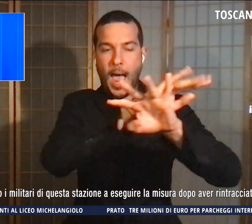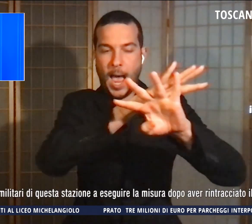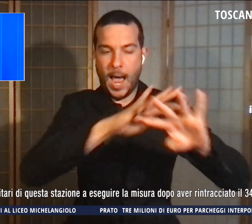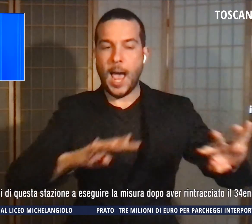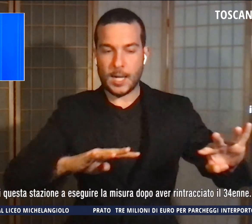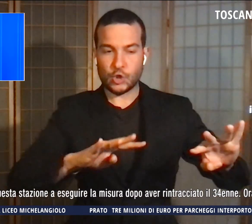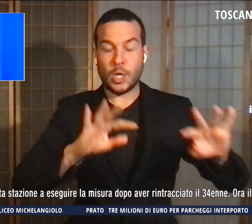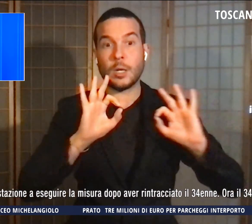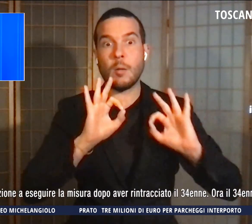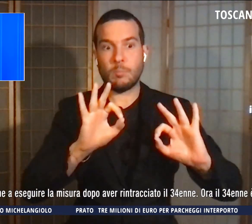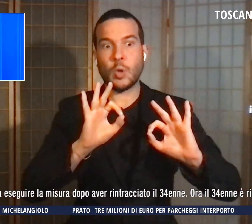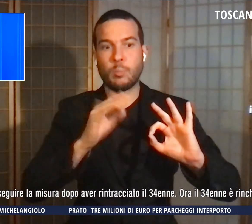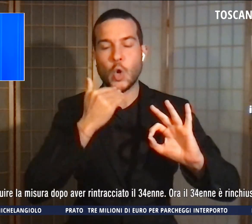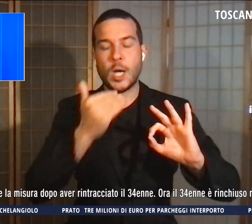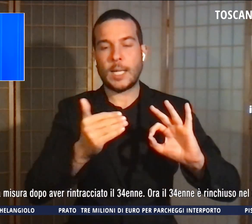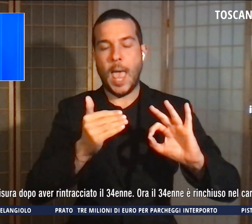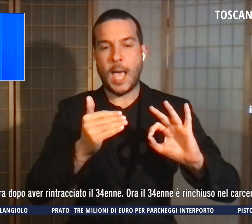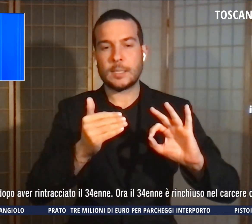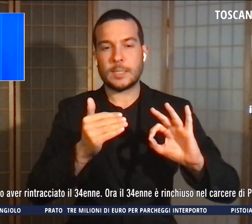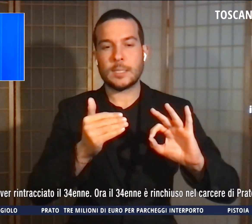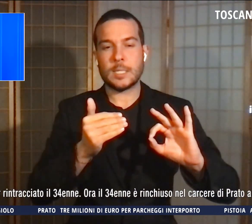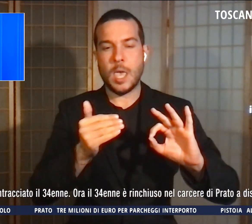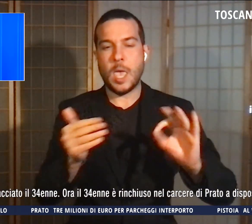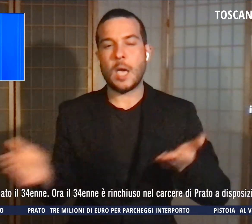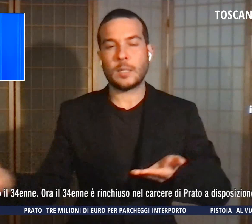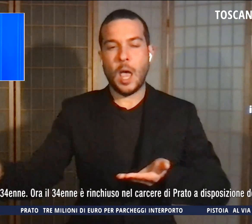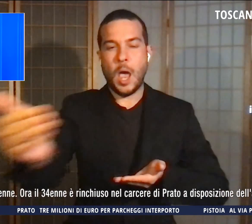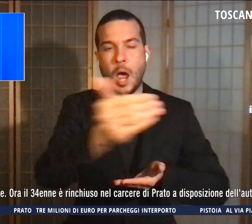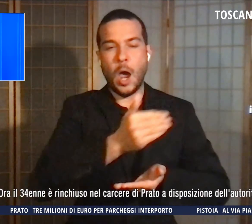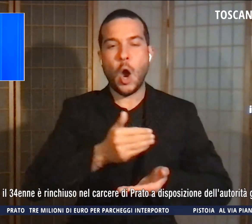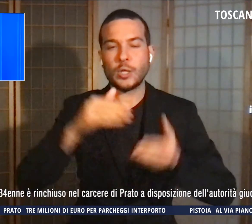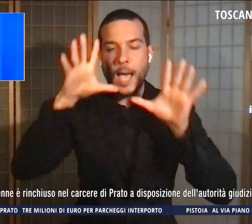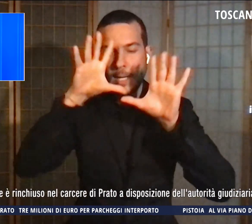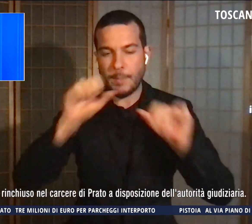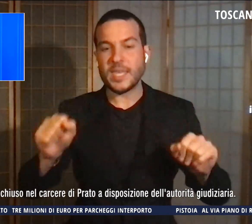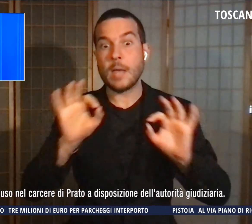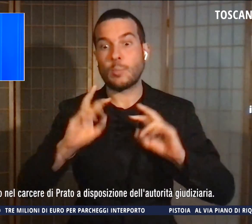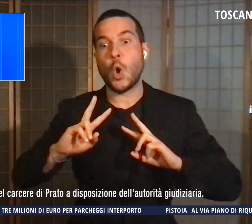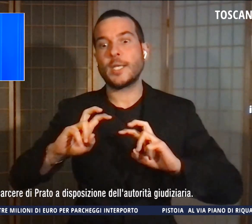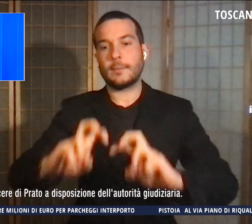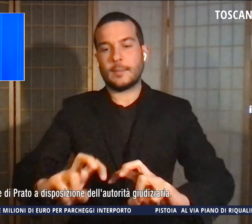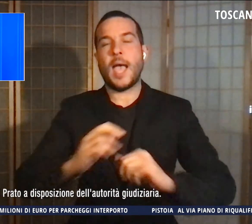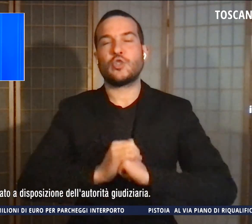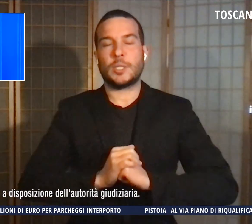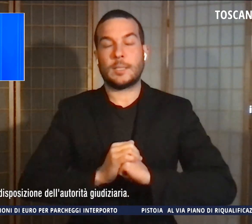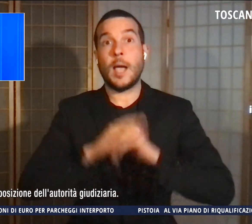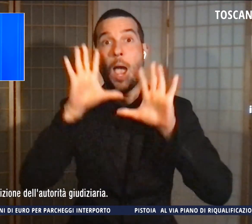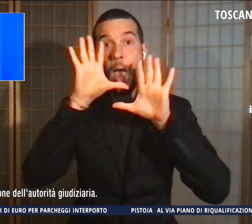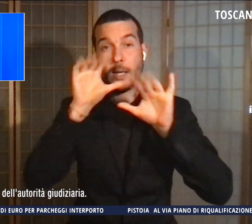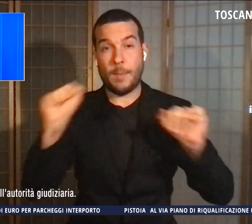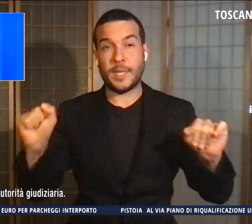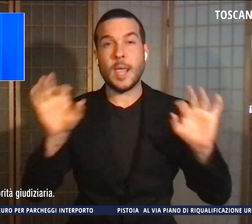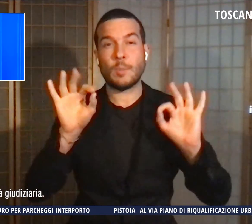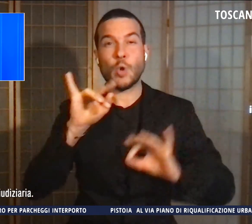elementi raccolti dai carabinieri che hanno effettuato le indagini. Sono stati i militari della stazione di Iolo